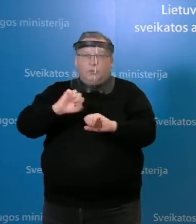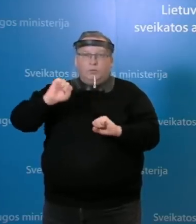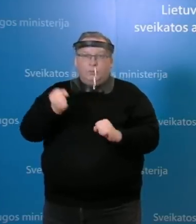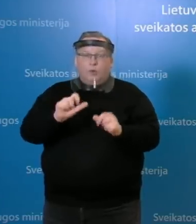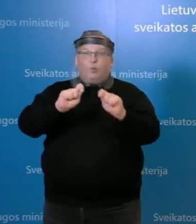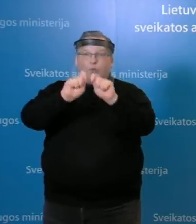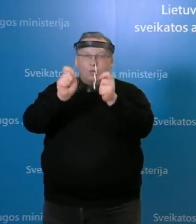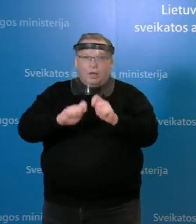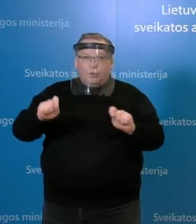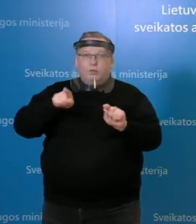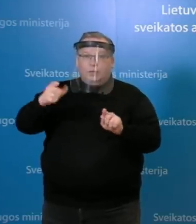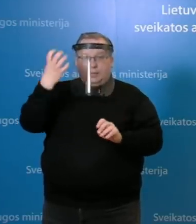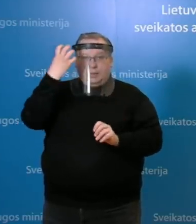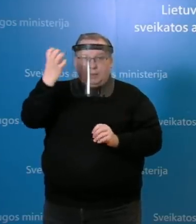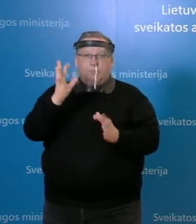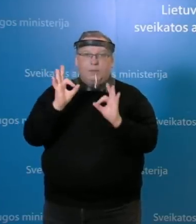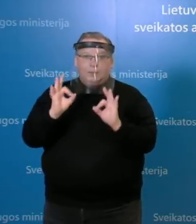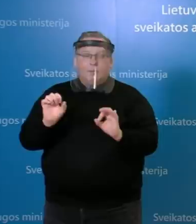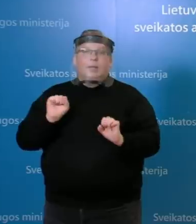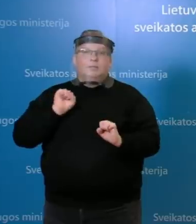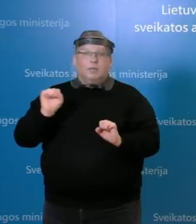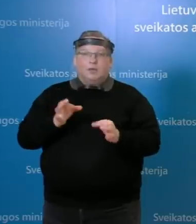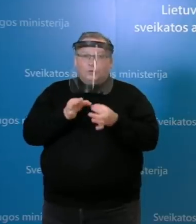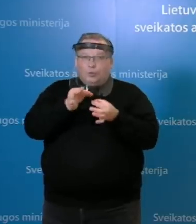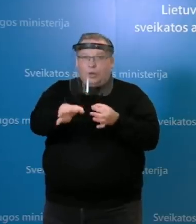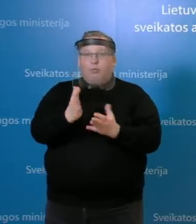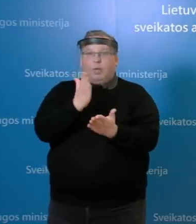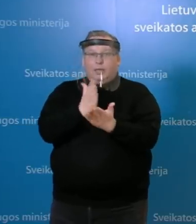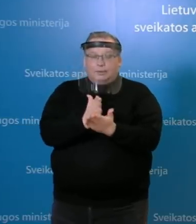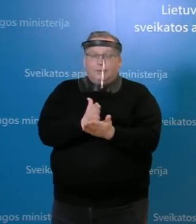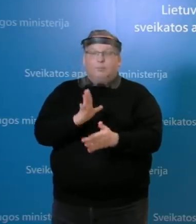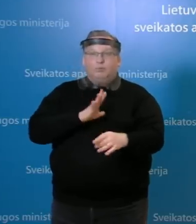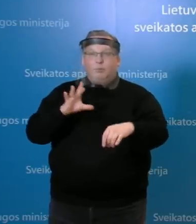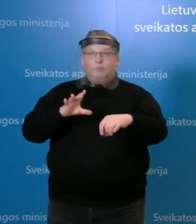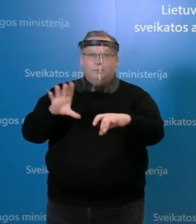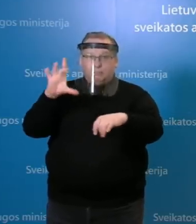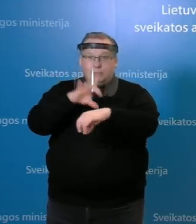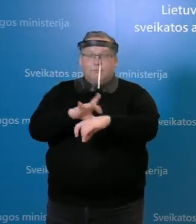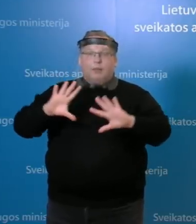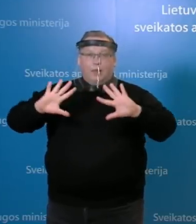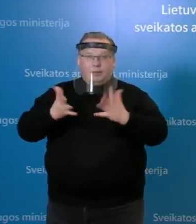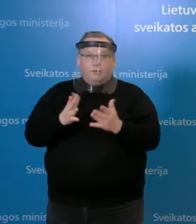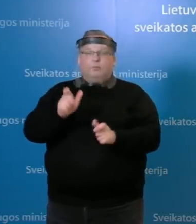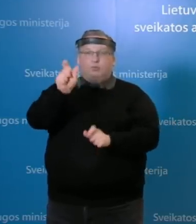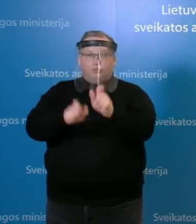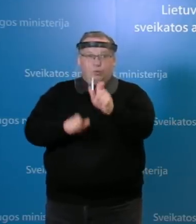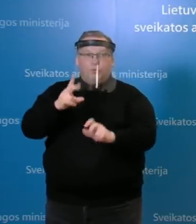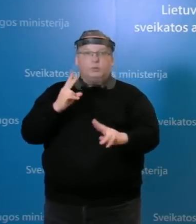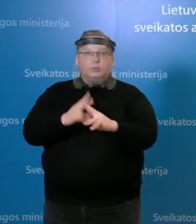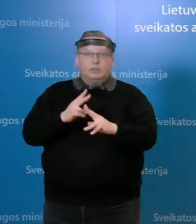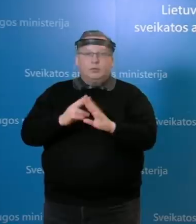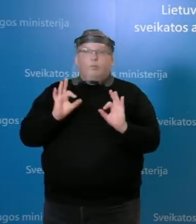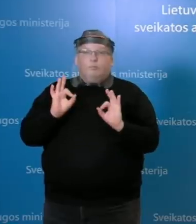tenos departamento ir jie patvirtino, kad Zarasų rajono netikrai yra patvirtintas atvejais ir asmuo sirgo. Tai